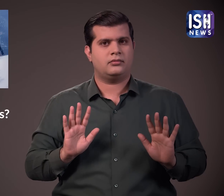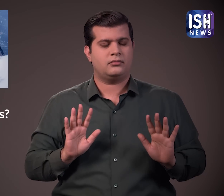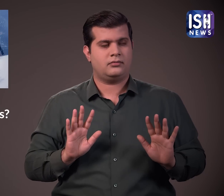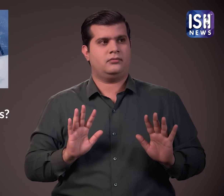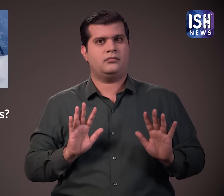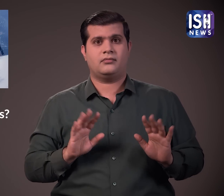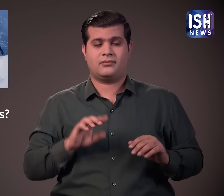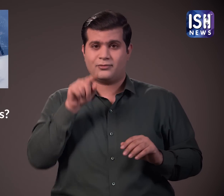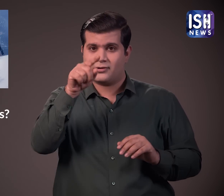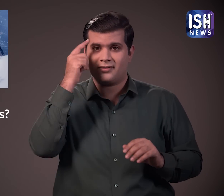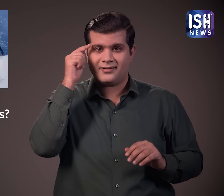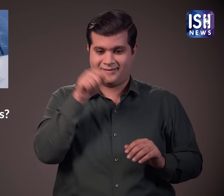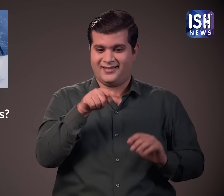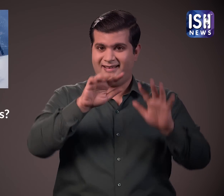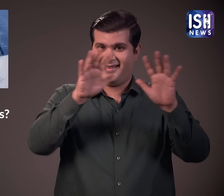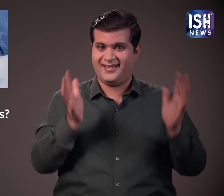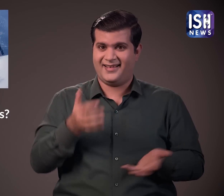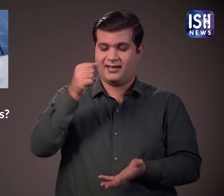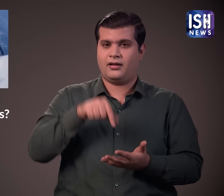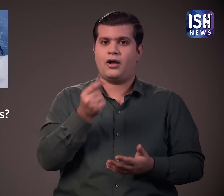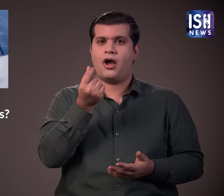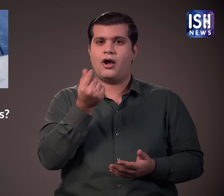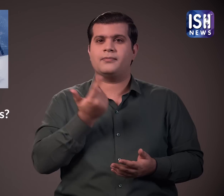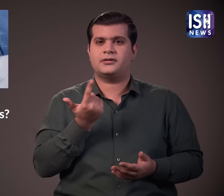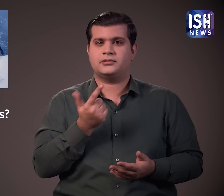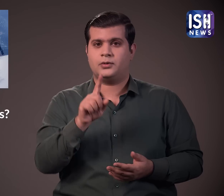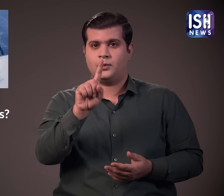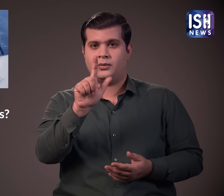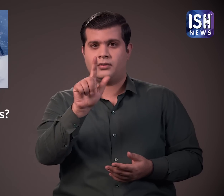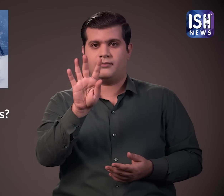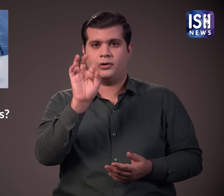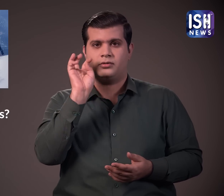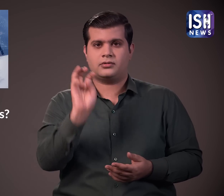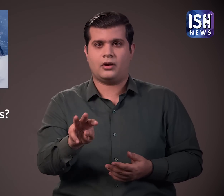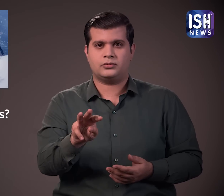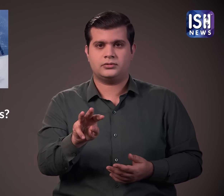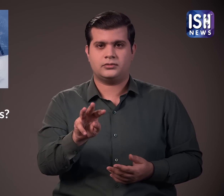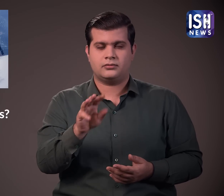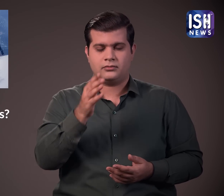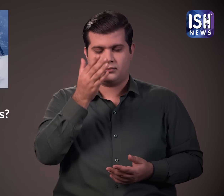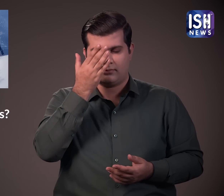इस बैक की कीमत 1,40,000 रुपए है वो